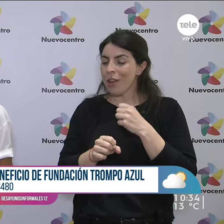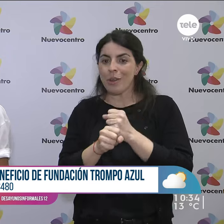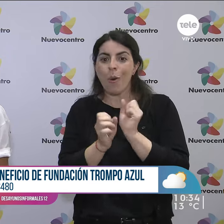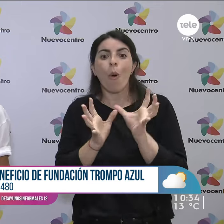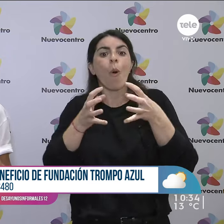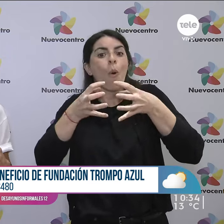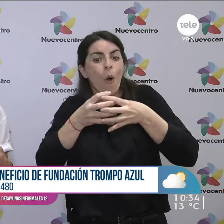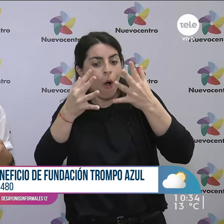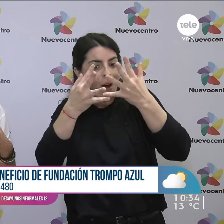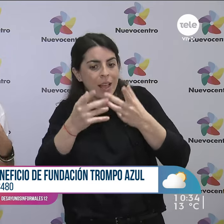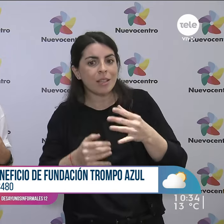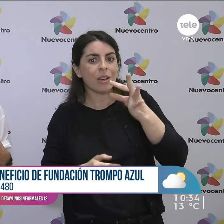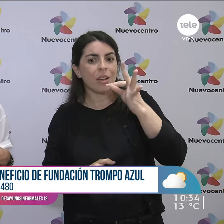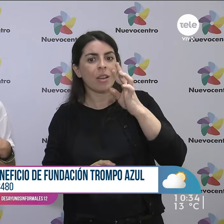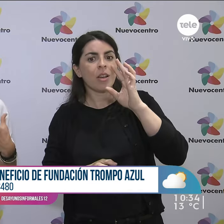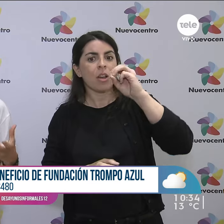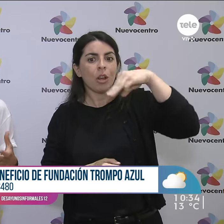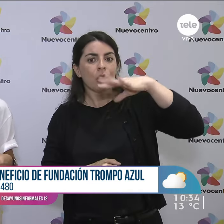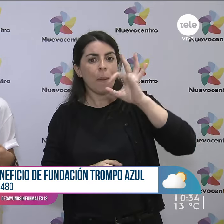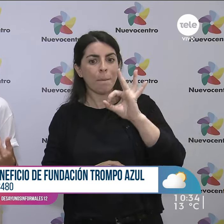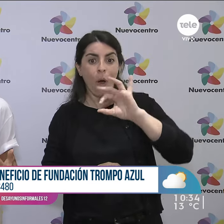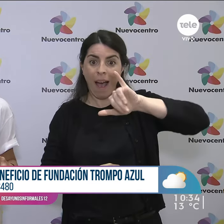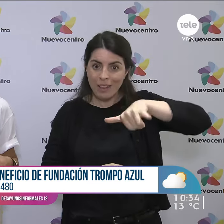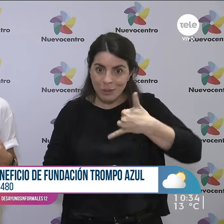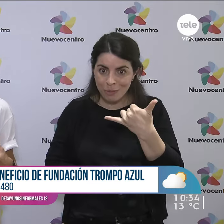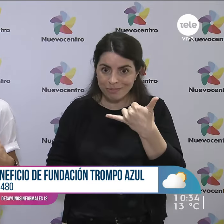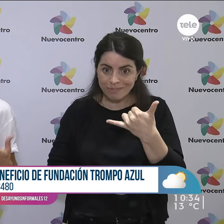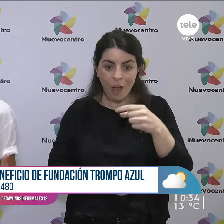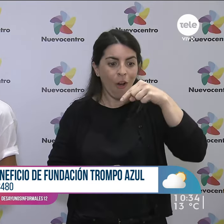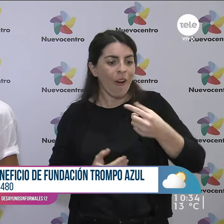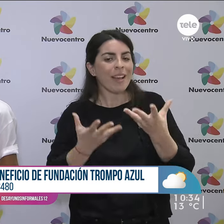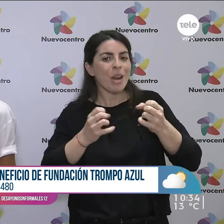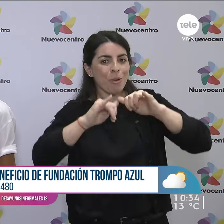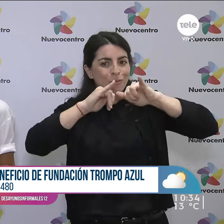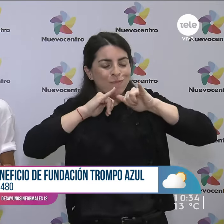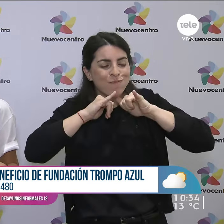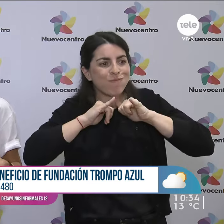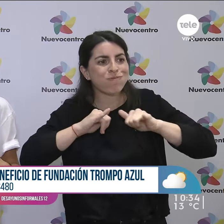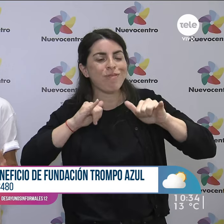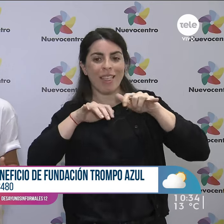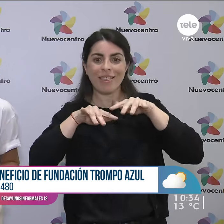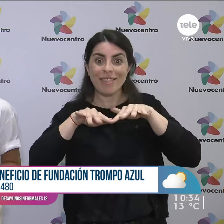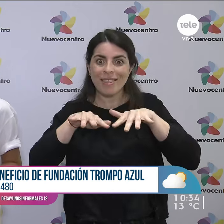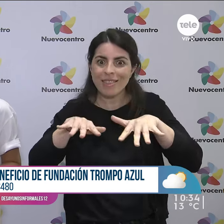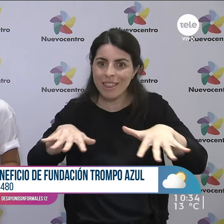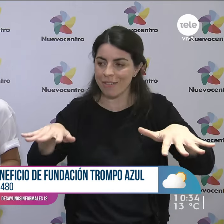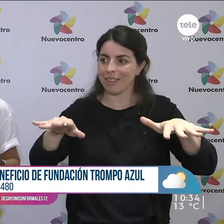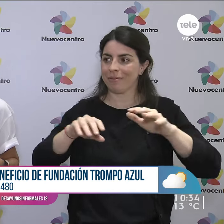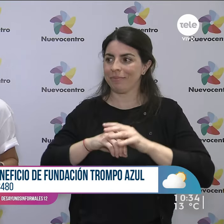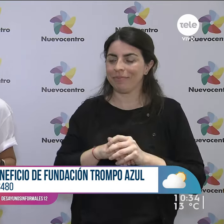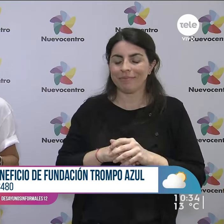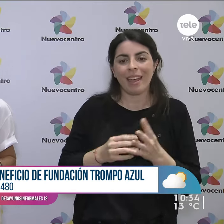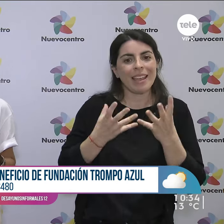la educación de personas con autismo, y están ampliando su sede y ampliando sus servicios y demás, y la cantidad de gente que pueden abarcar.